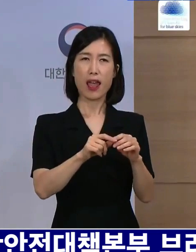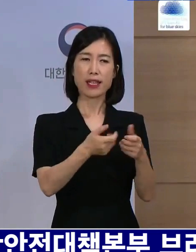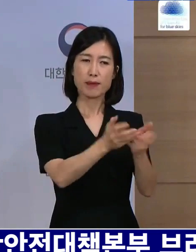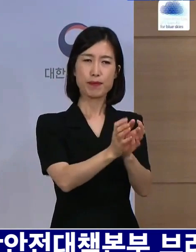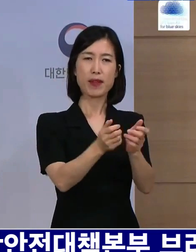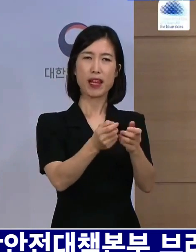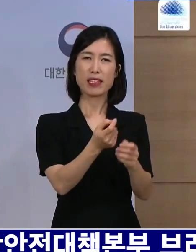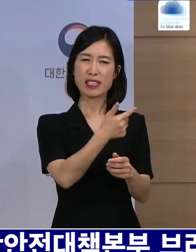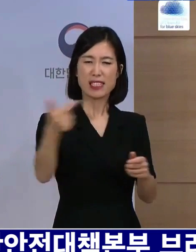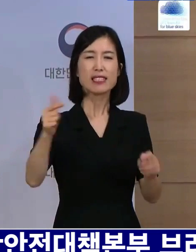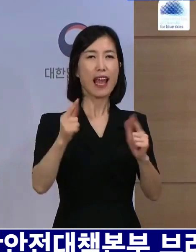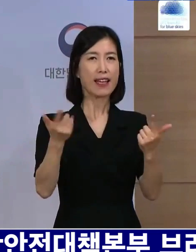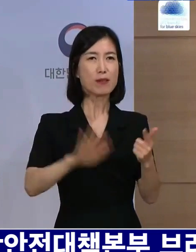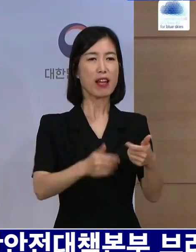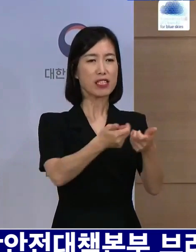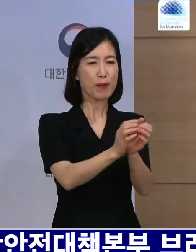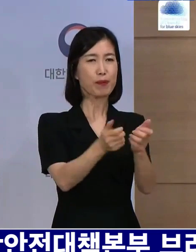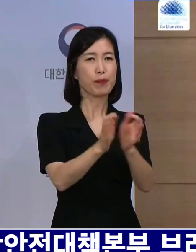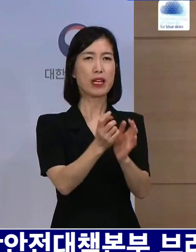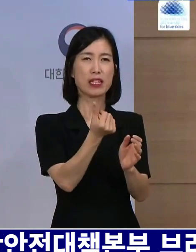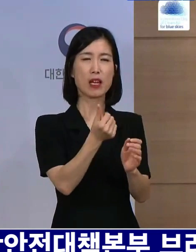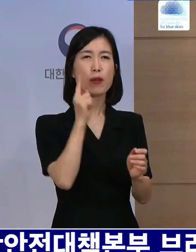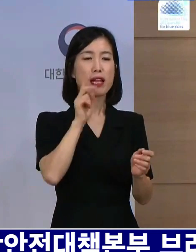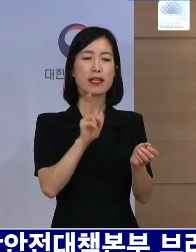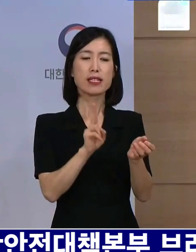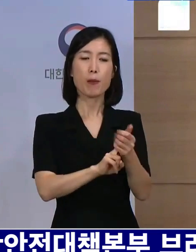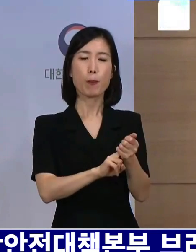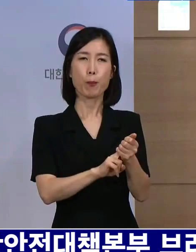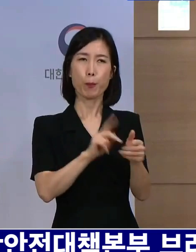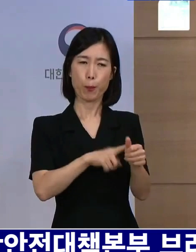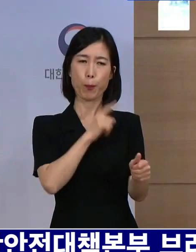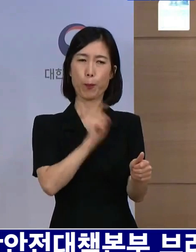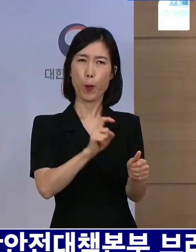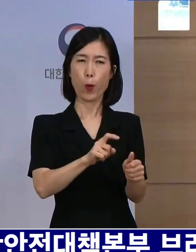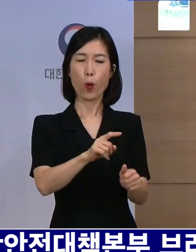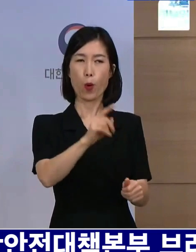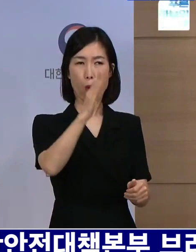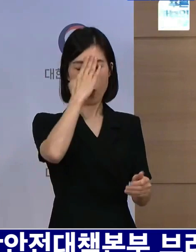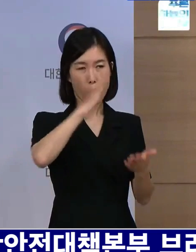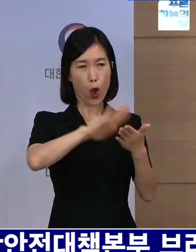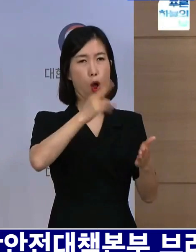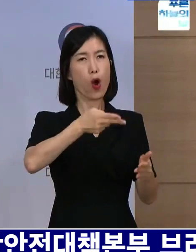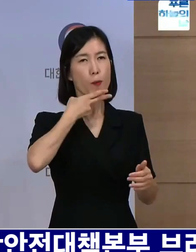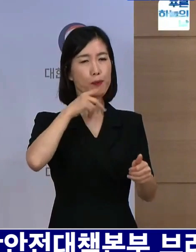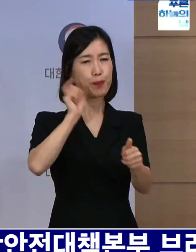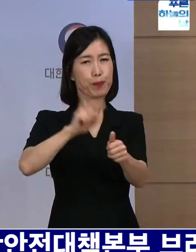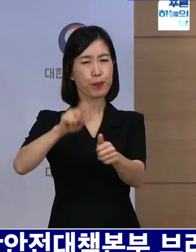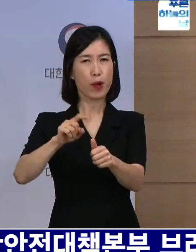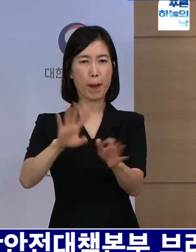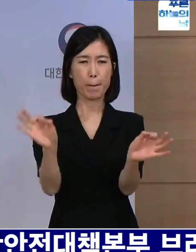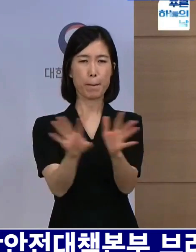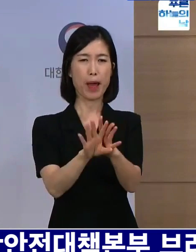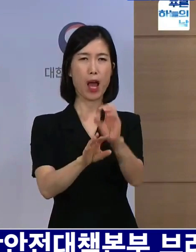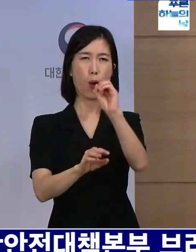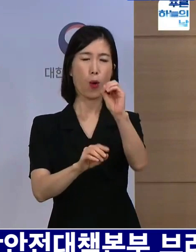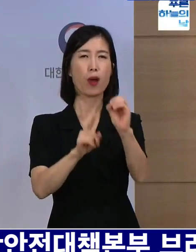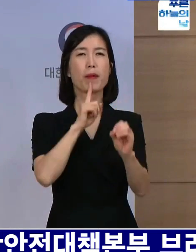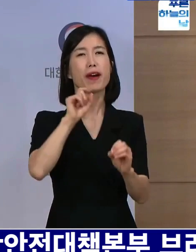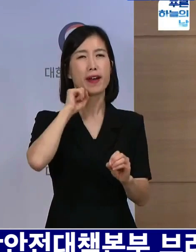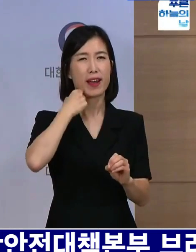집단 감염 쪽이 다시 말해 잠복 감염이라든지 무중상 가면들이 완전히 제거되는 것은